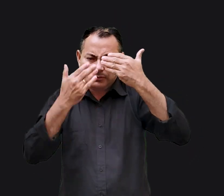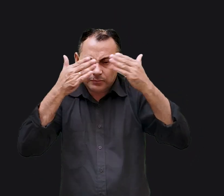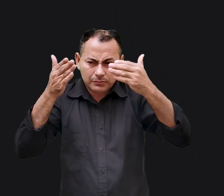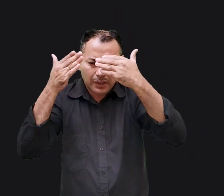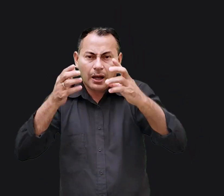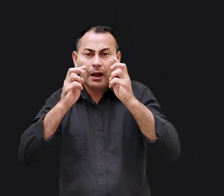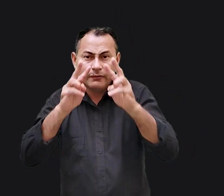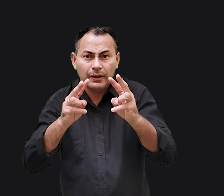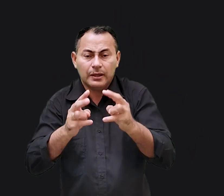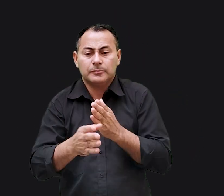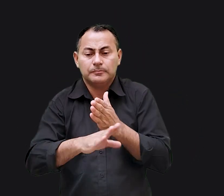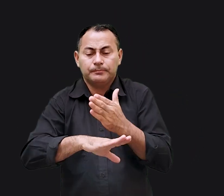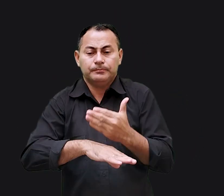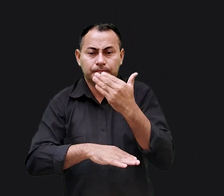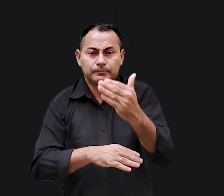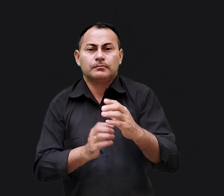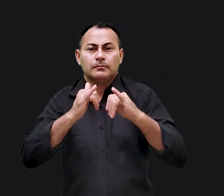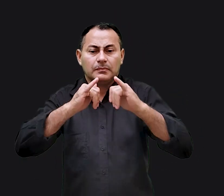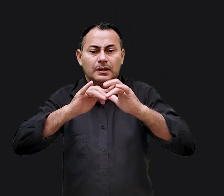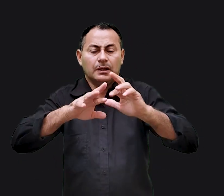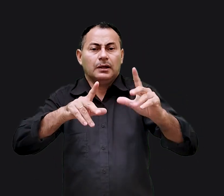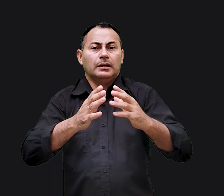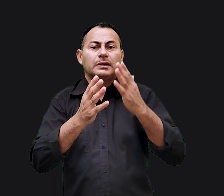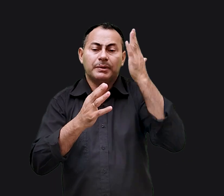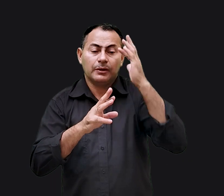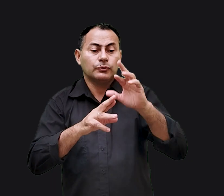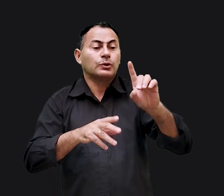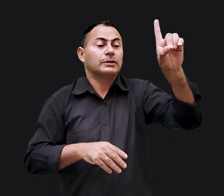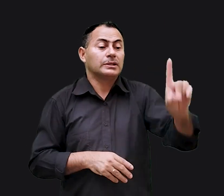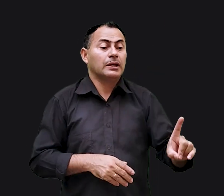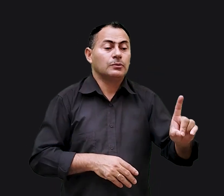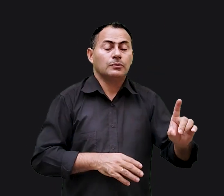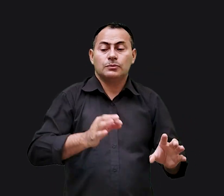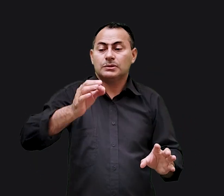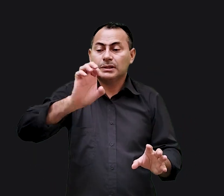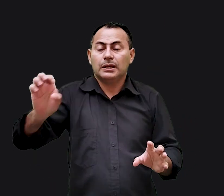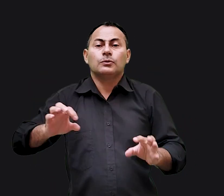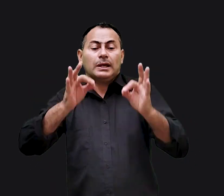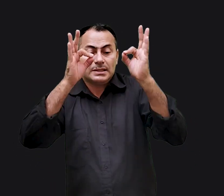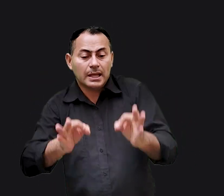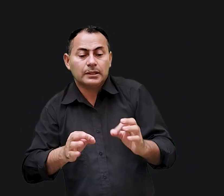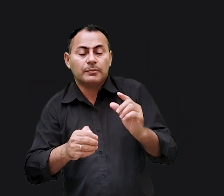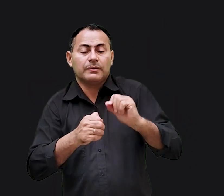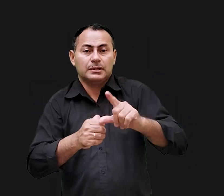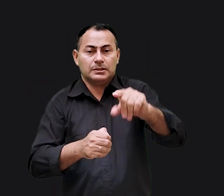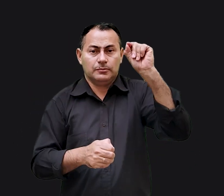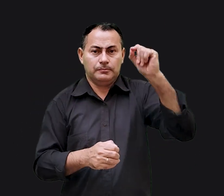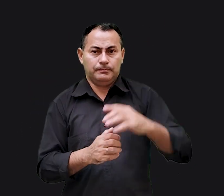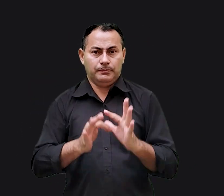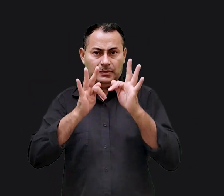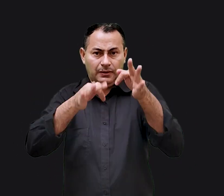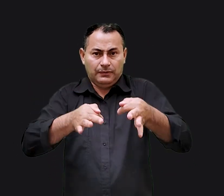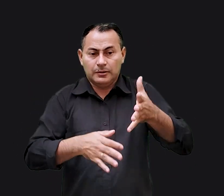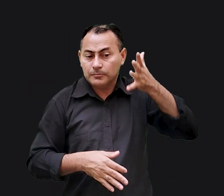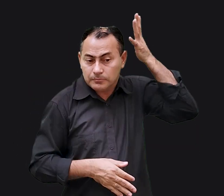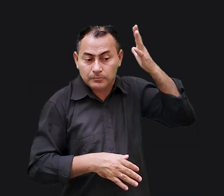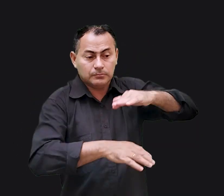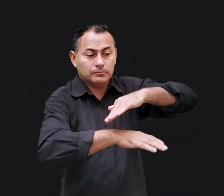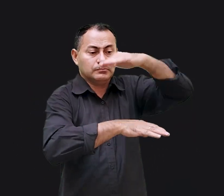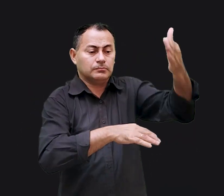cego tornasse a ver e passasse a diferenciar a mão direita da esquerda e soubesse o que fazer. No final do Sermão da